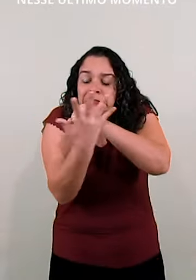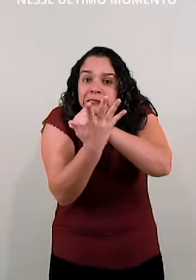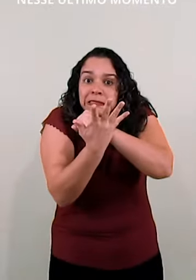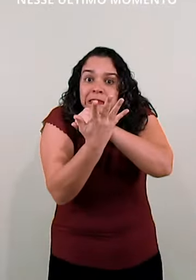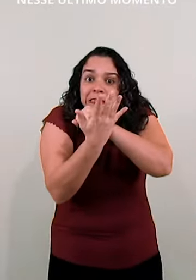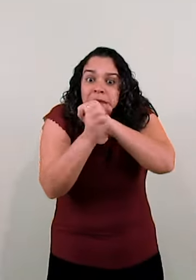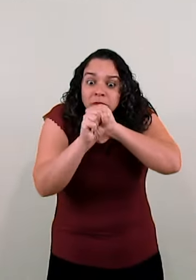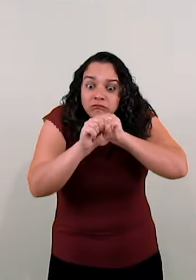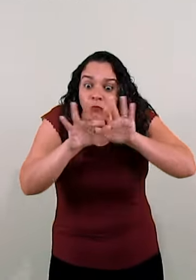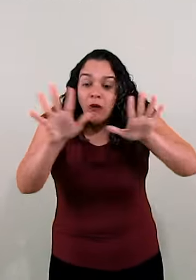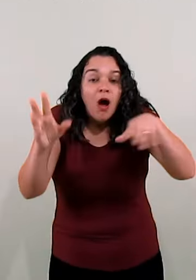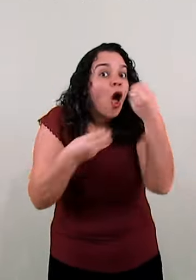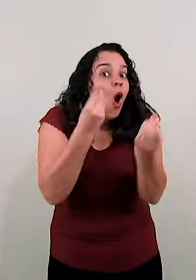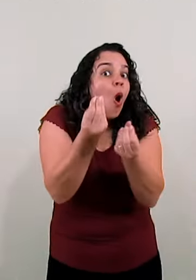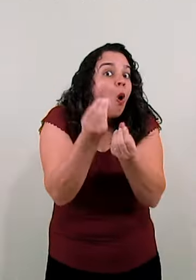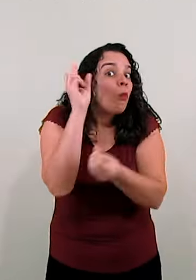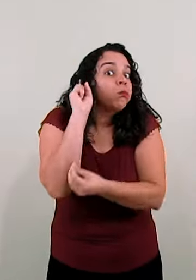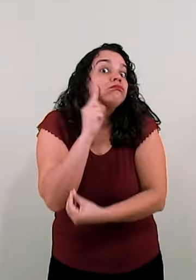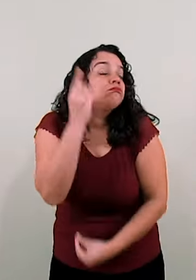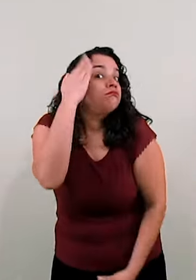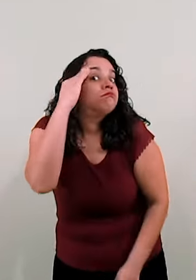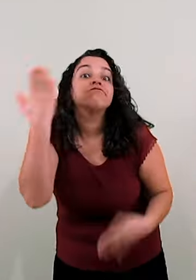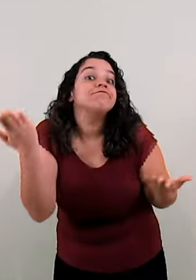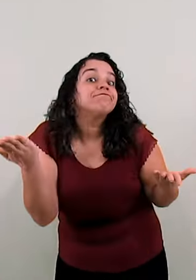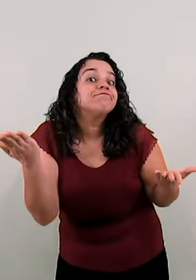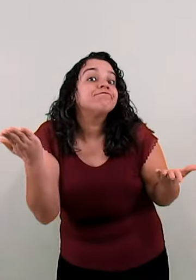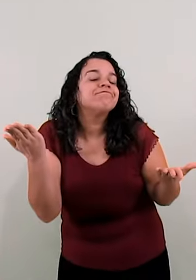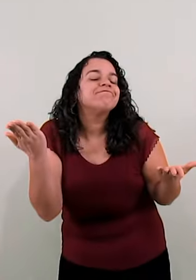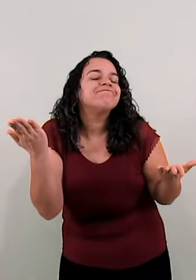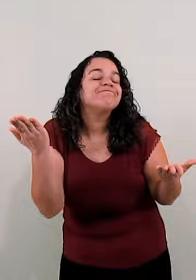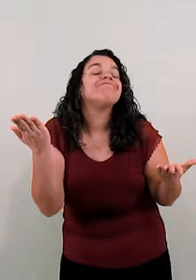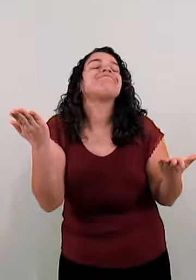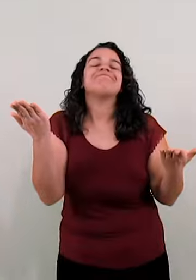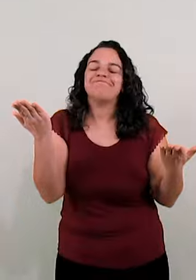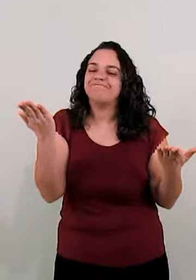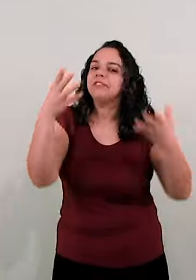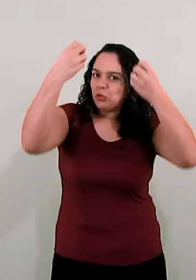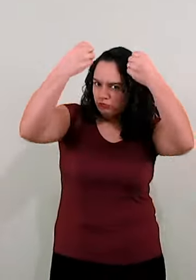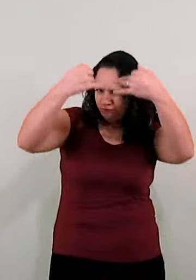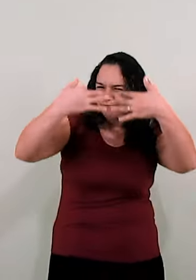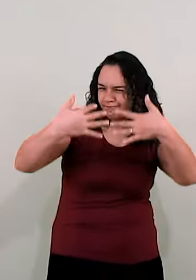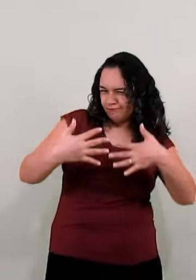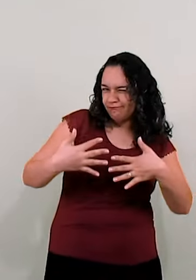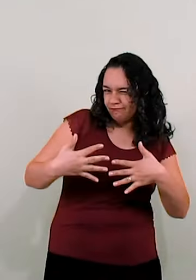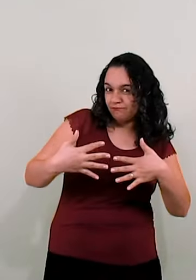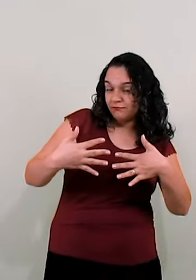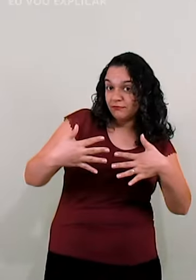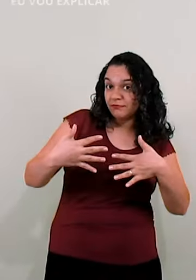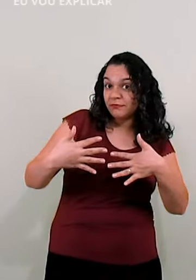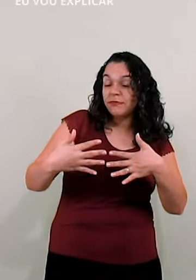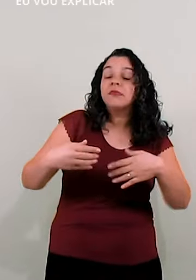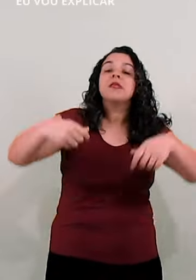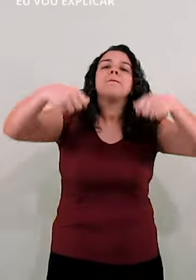momento sobre o coronavírus e a sua disseminação? Como que o surdo sabe? Então eu vou explicar.